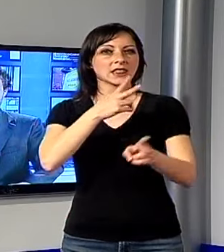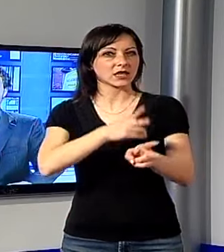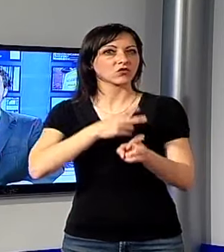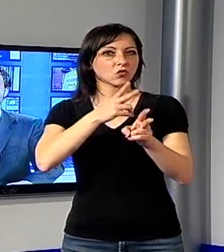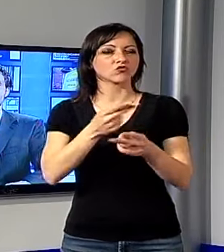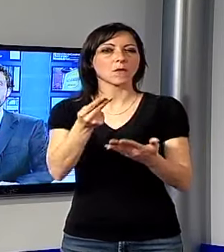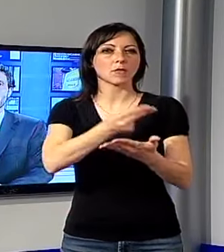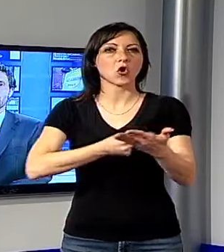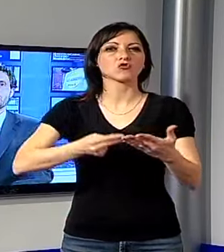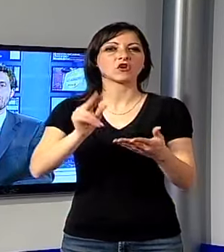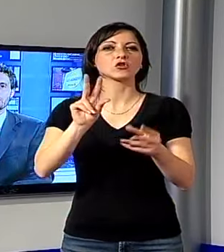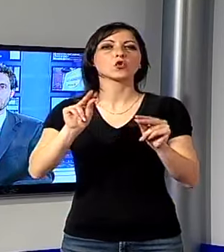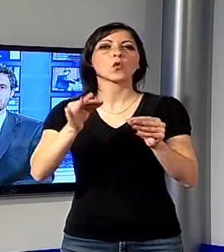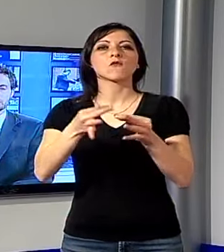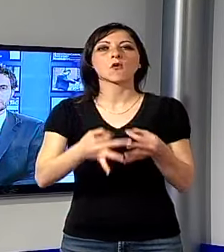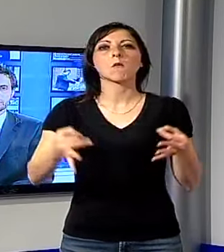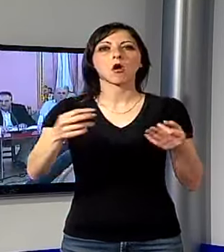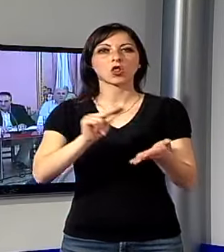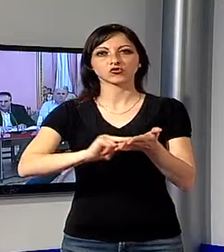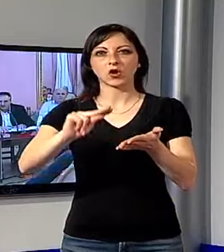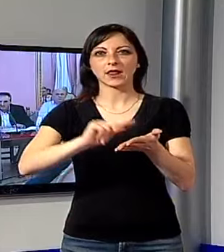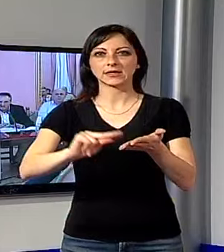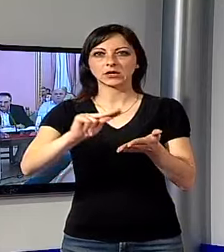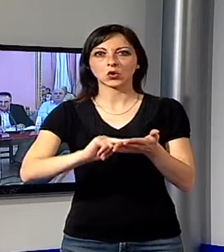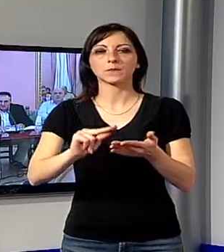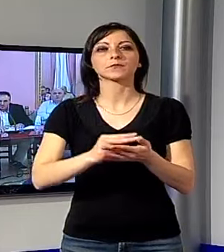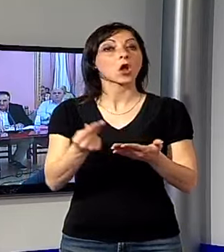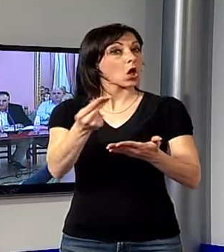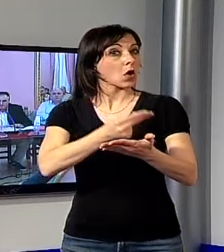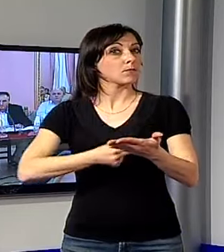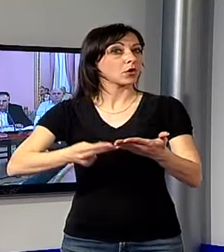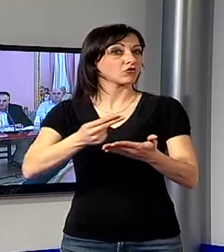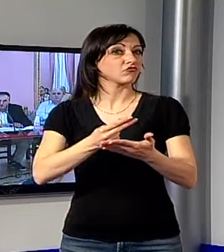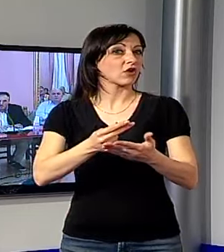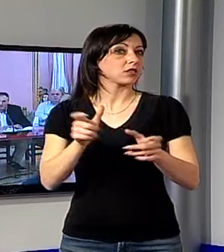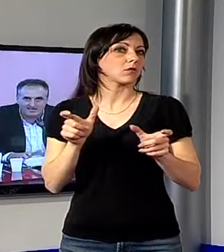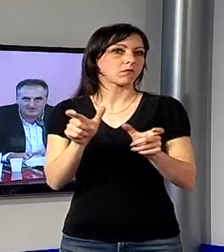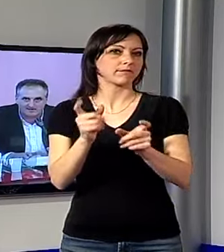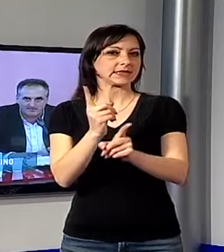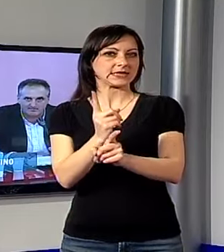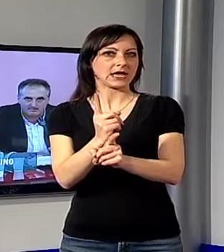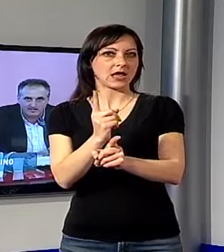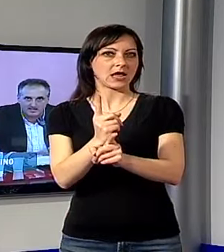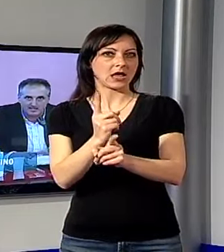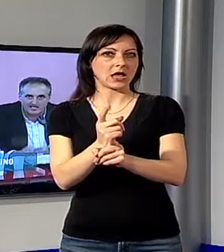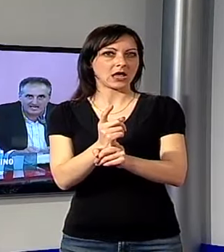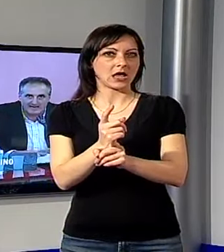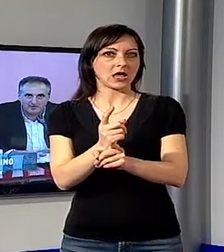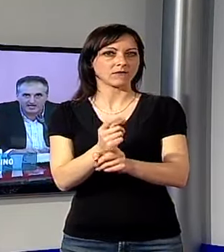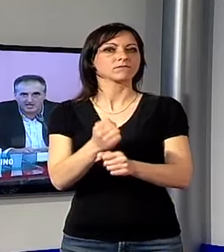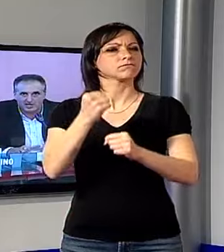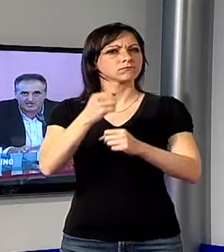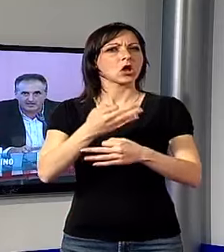progetto del nuovo polo scolastico. Questo progetto non sa da fare. Sono convinti delle proprie idee